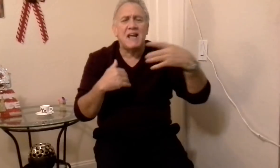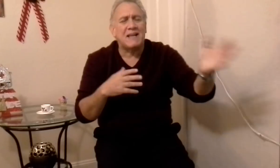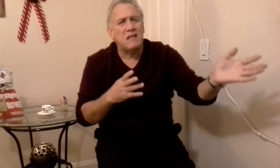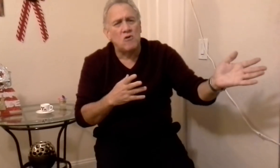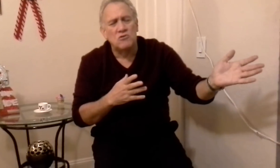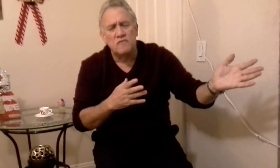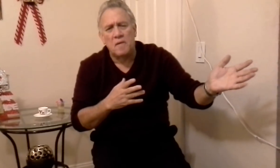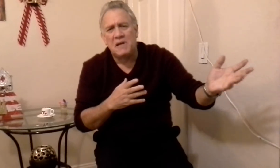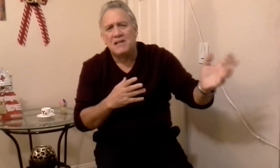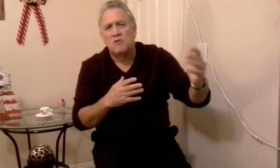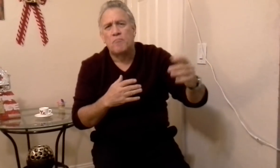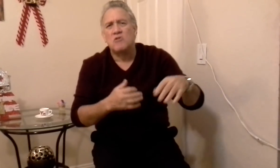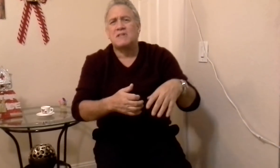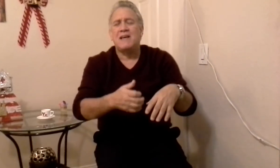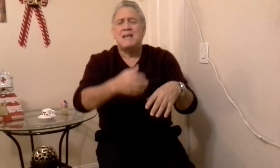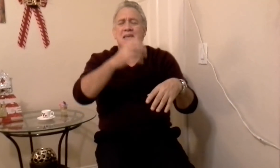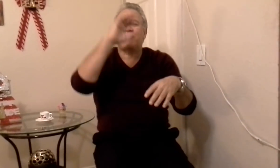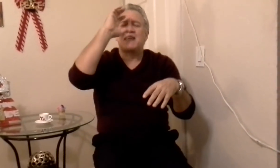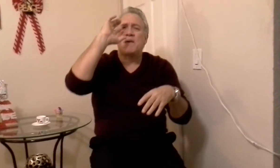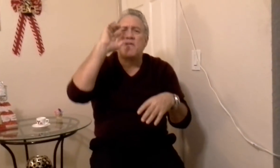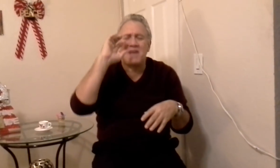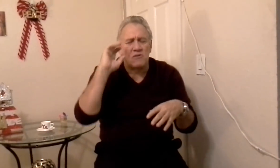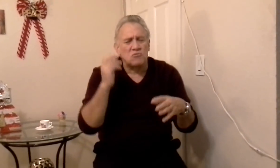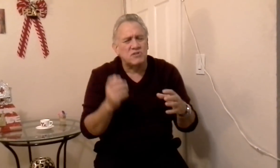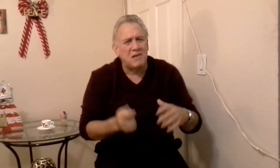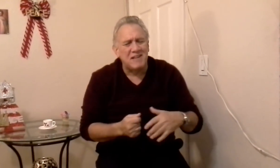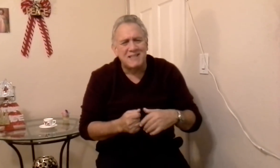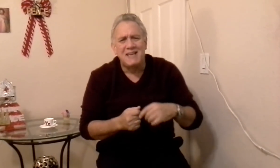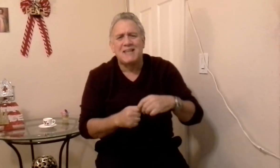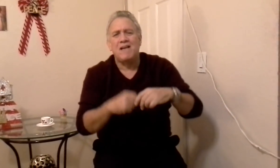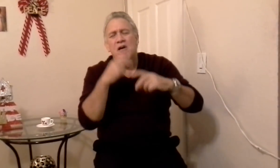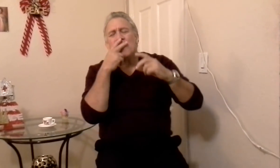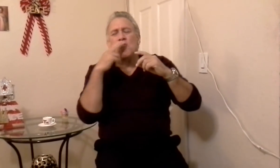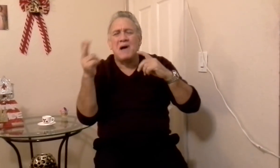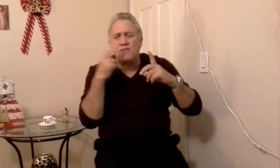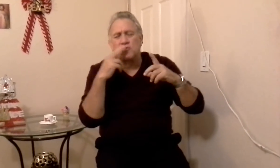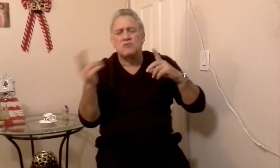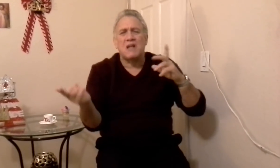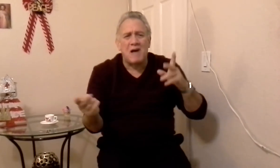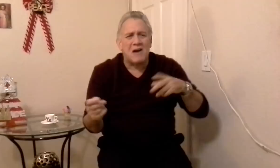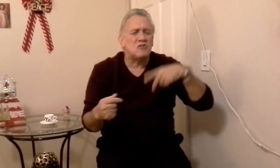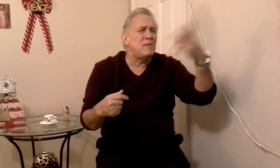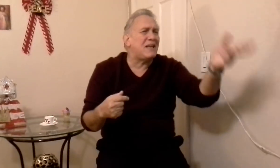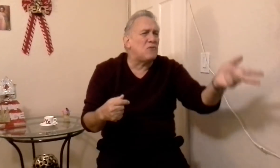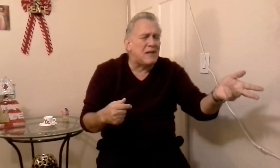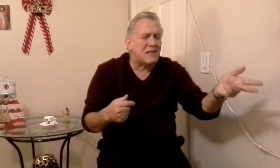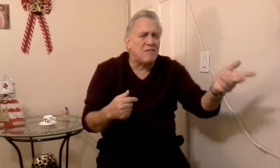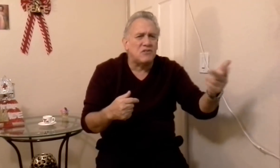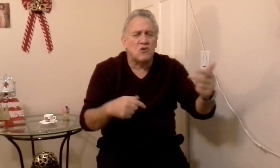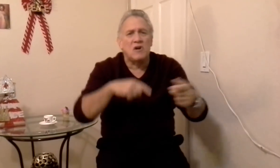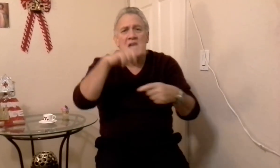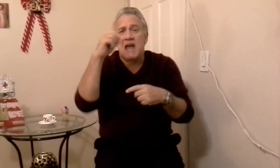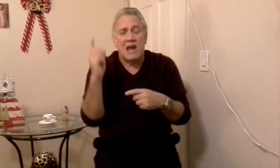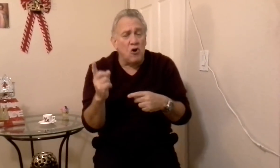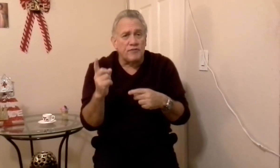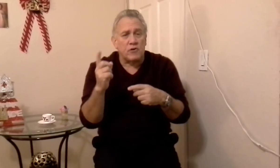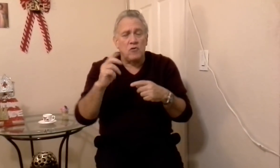negativo con su familia y su esposa, y seguía bebiendo su cervecita, fumando sus trabajos, mirando la televisión, el otro,